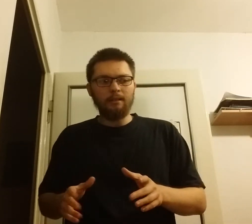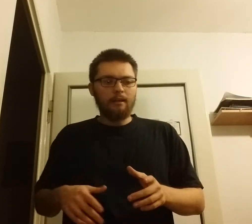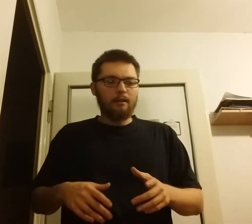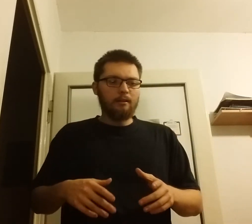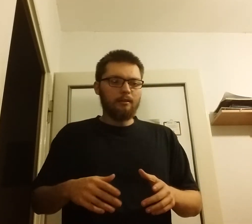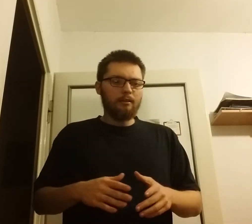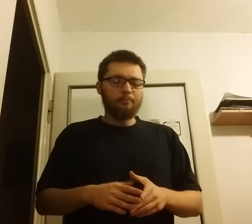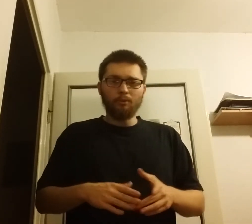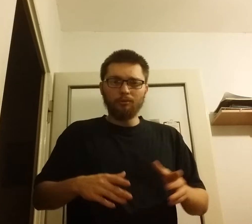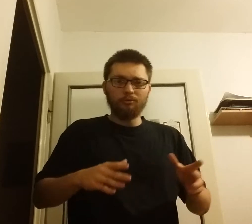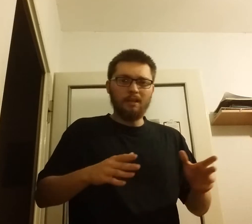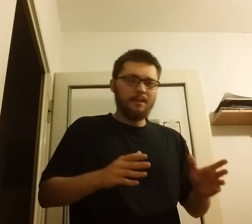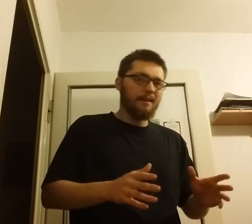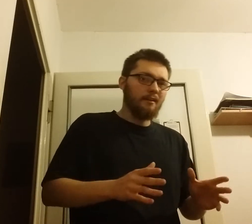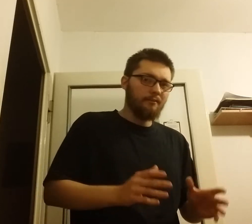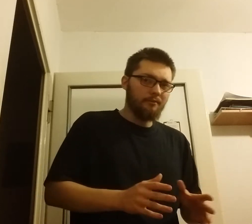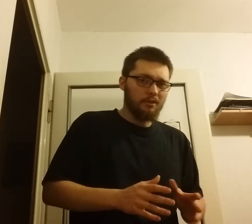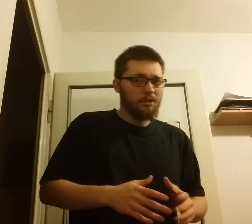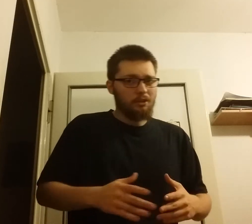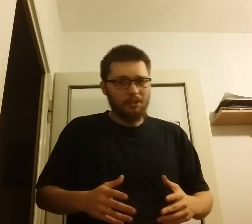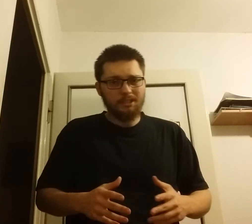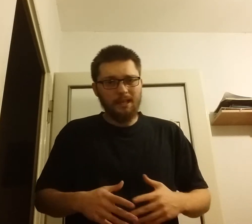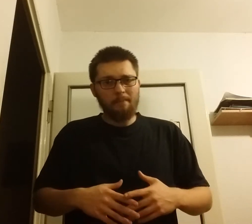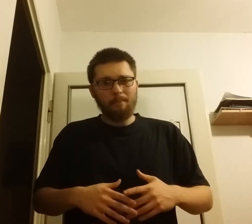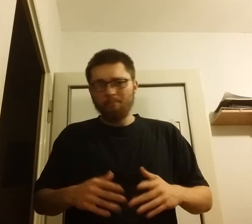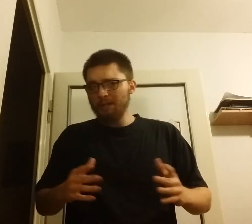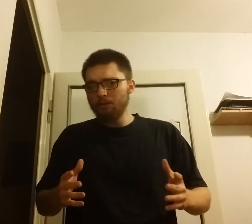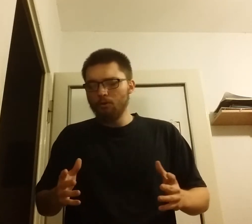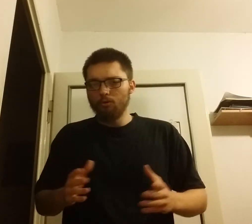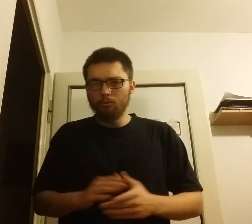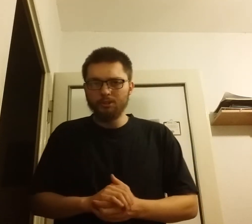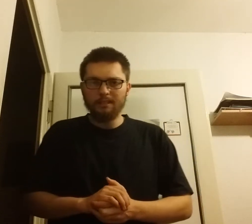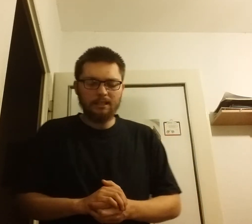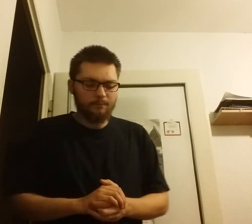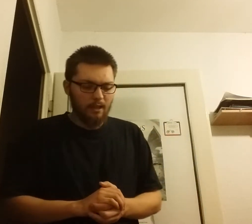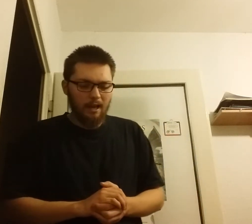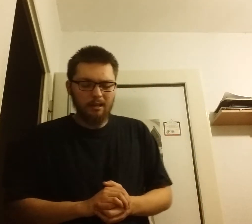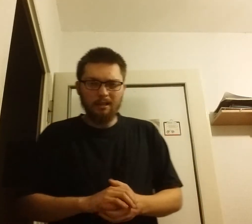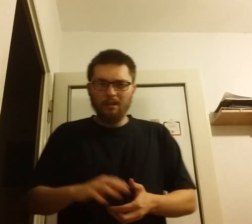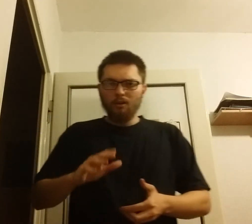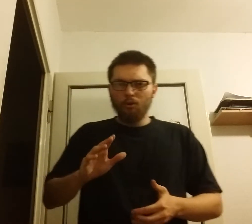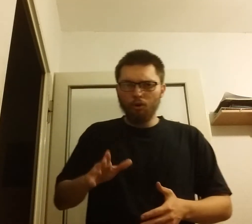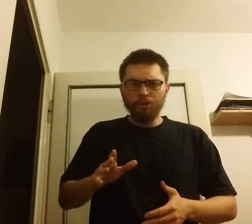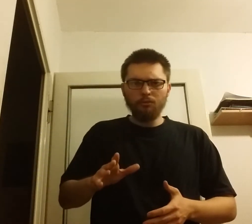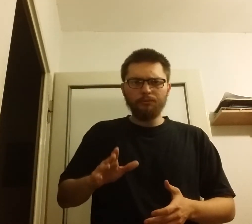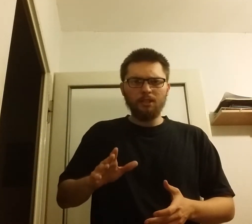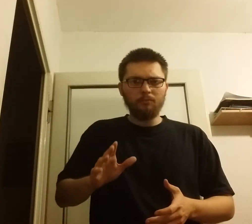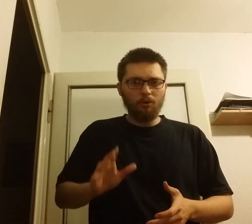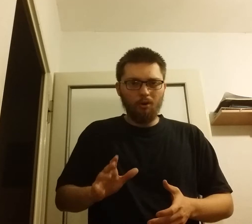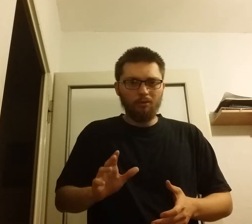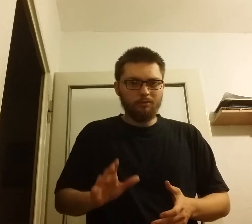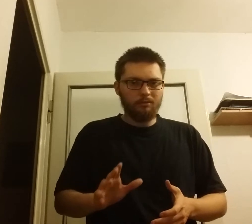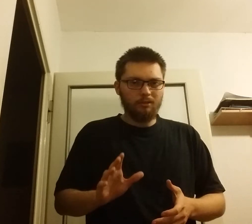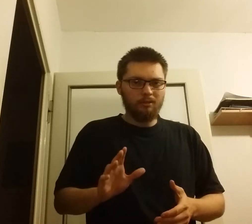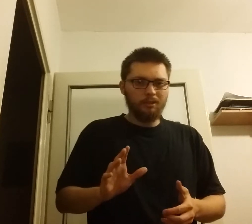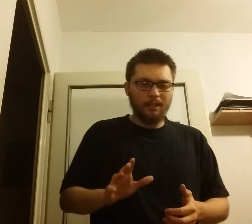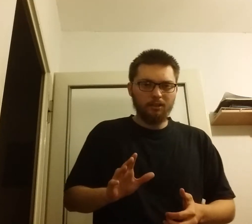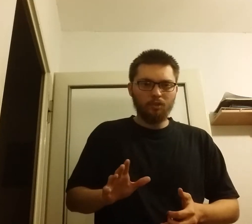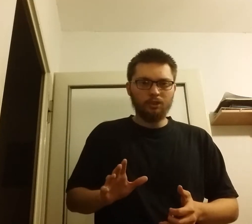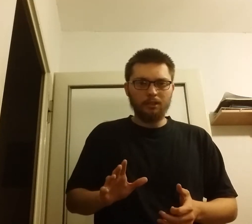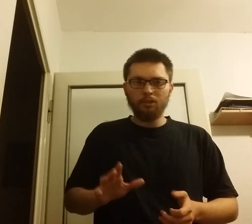porozumienie w Rydze ma to różne nazwy ale chodziło w tym o jedną rzecz